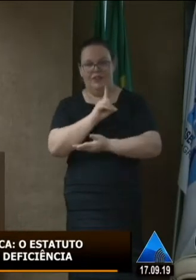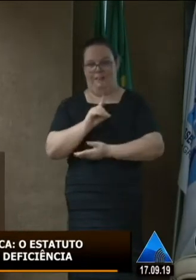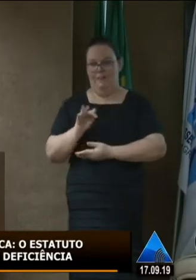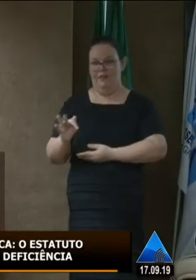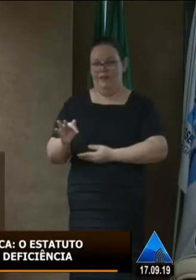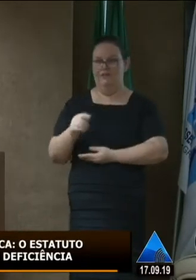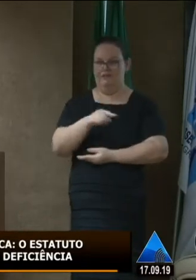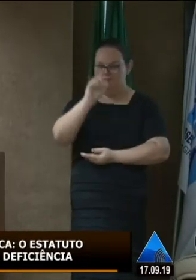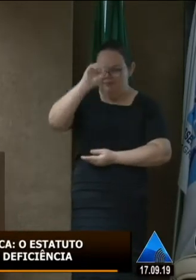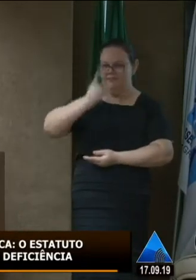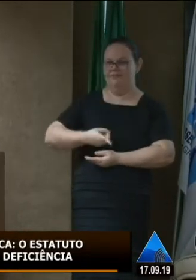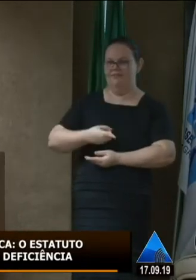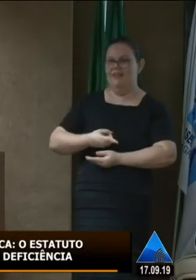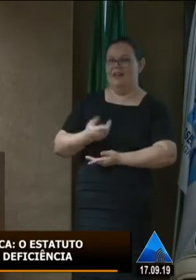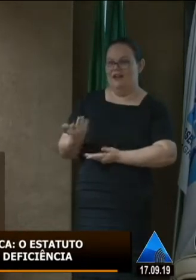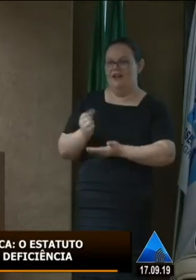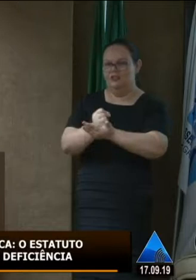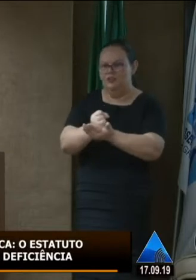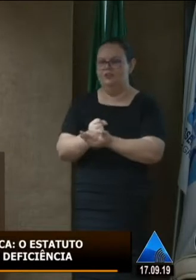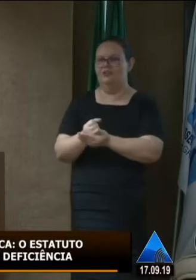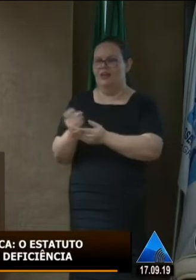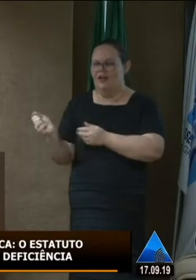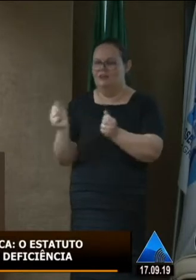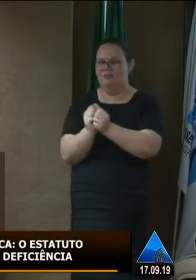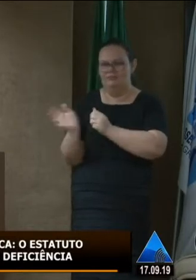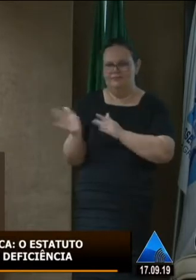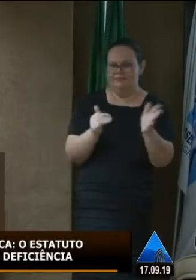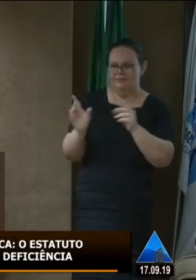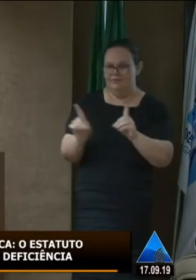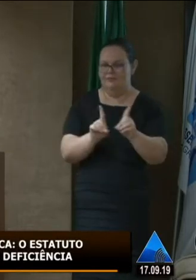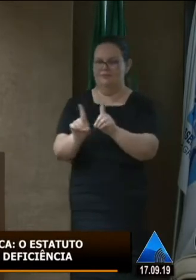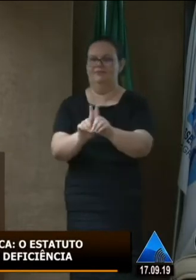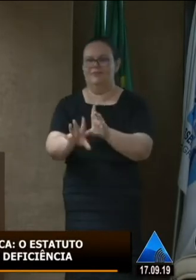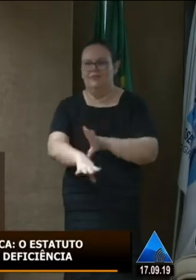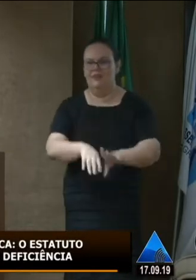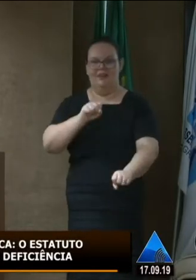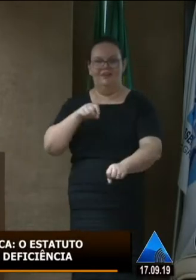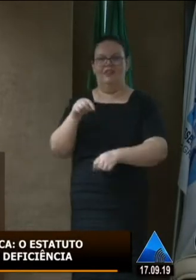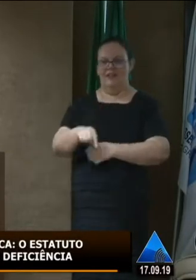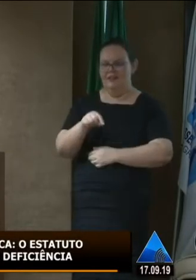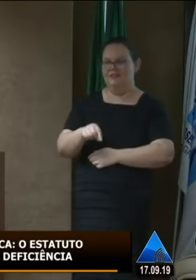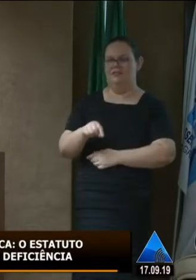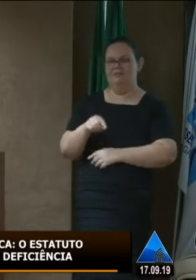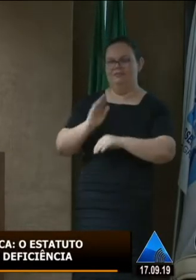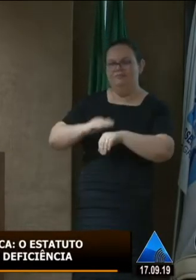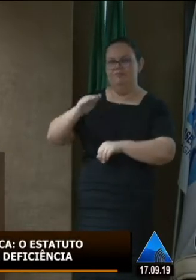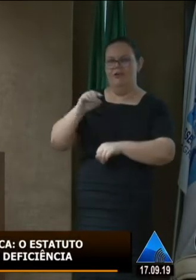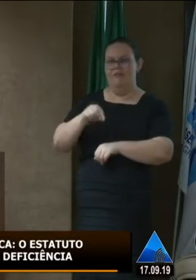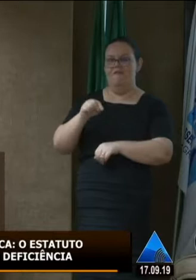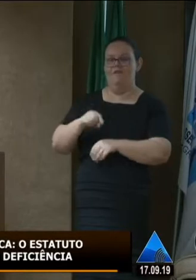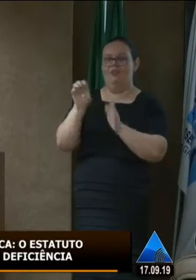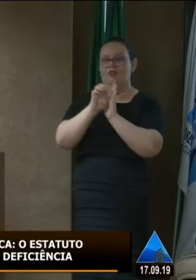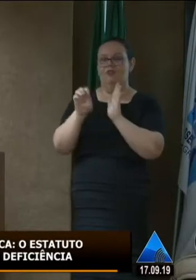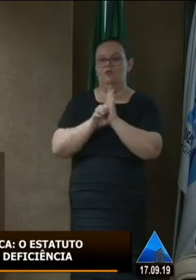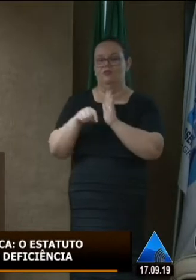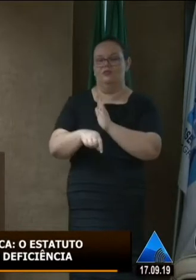de estar contando também em ajudar nessa formação e acima de tudo fazer com que esse estatuto